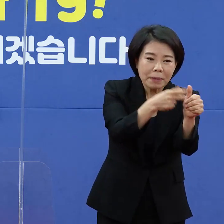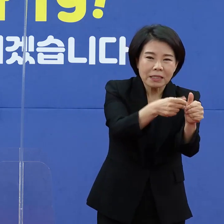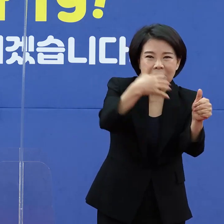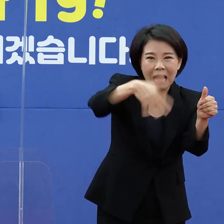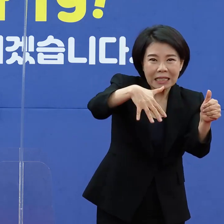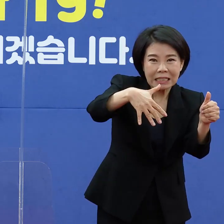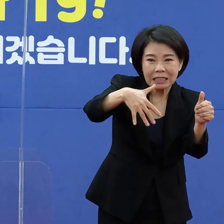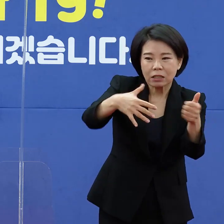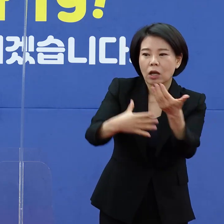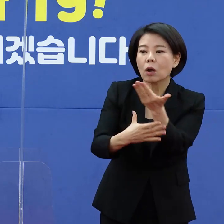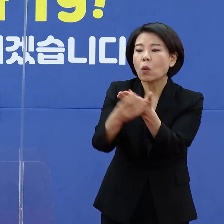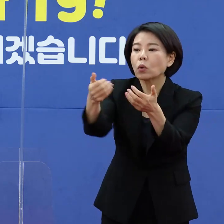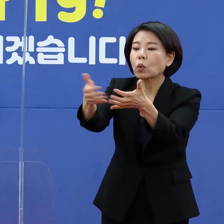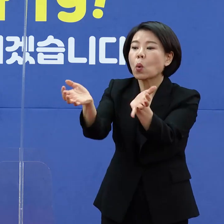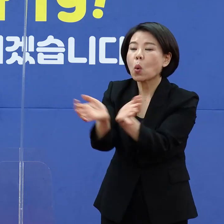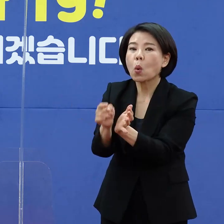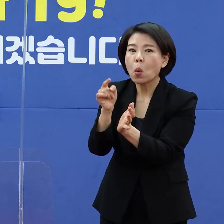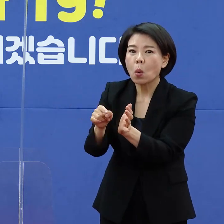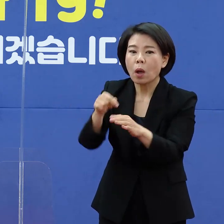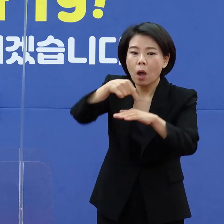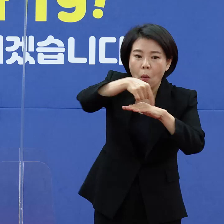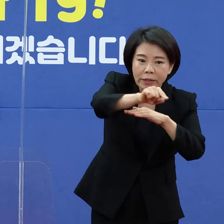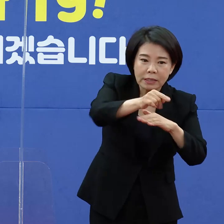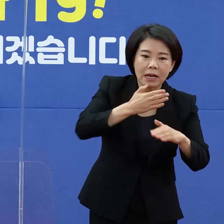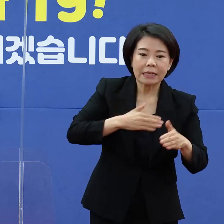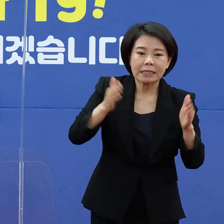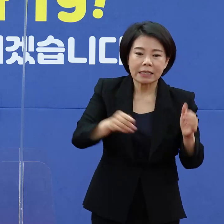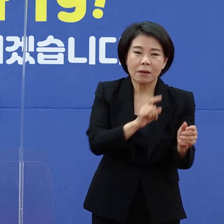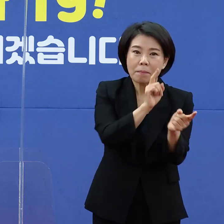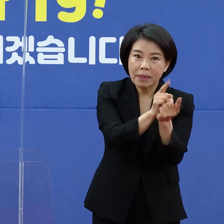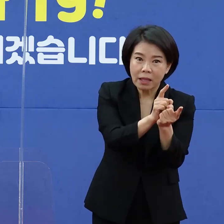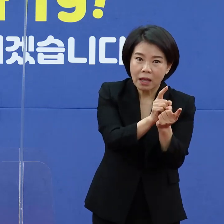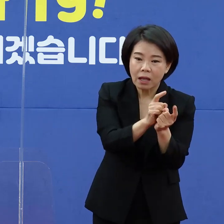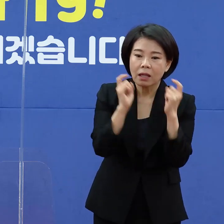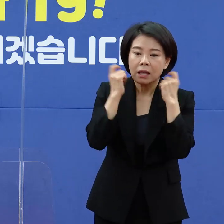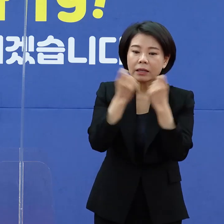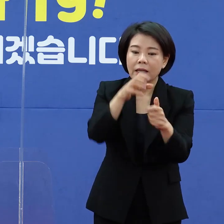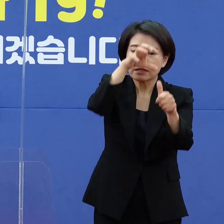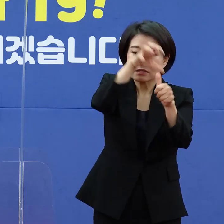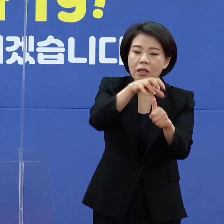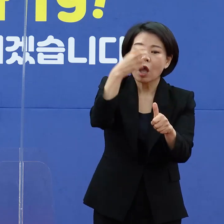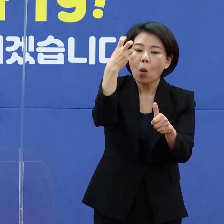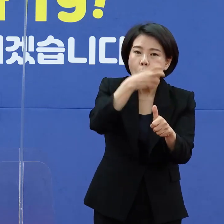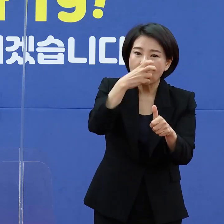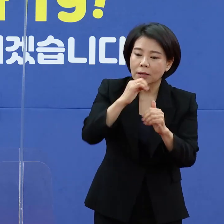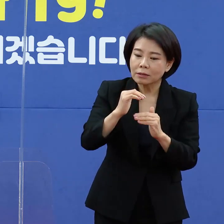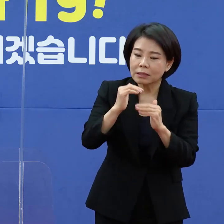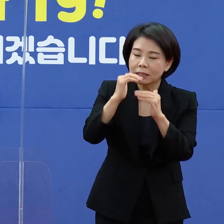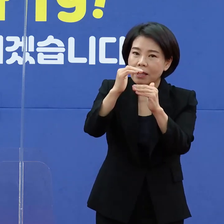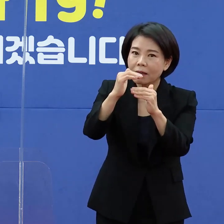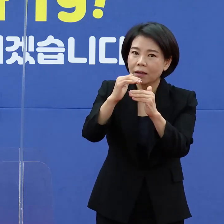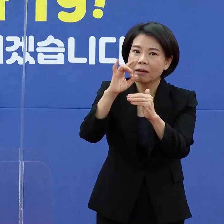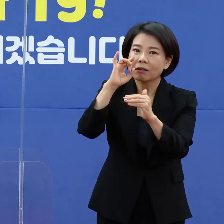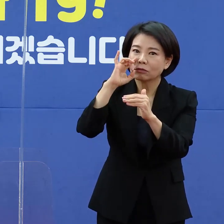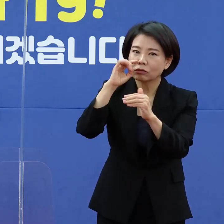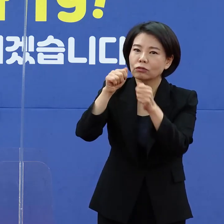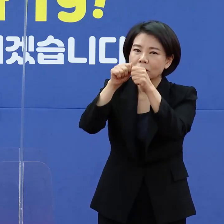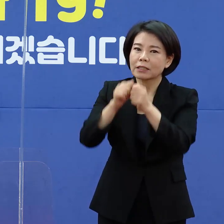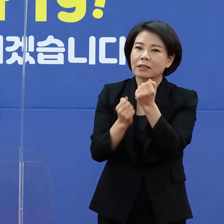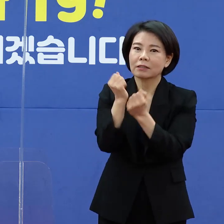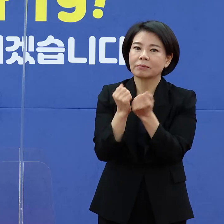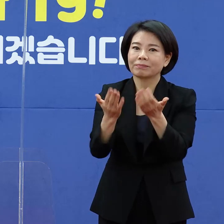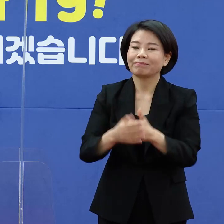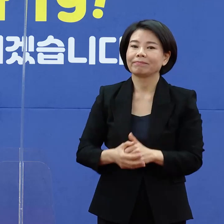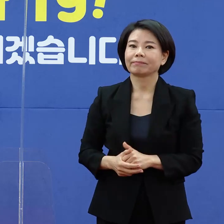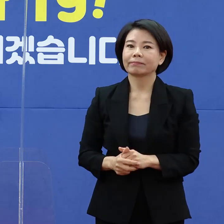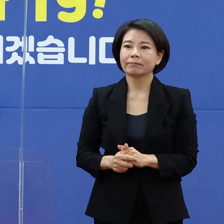격리자에 한해서 외출 및 지인 정책 등에 대한 자가 격리 관리가 어떻게 이루어지는지 자세한 설명을